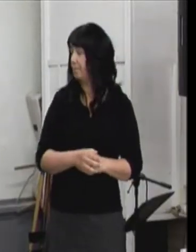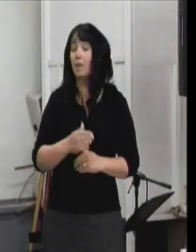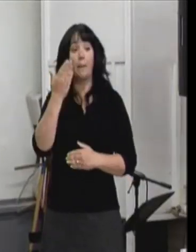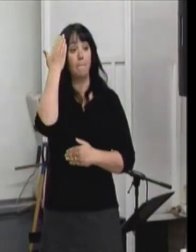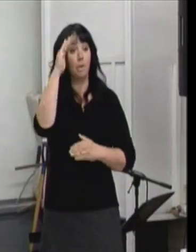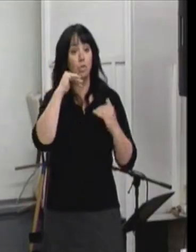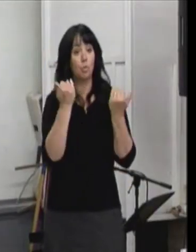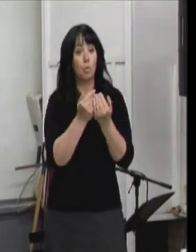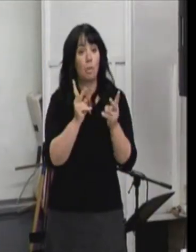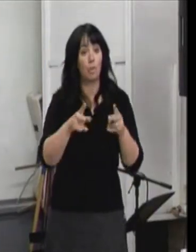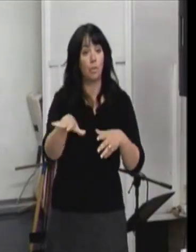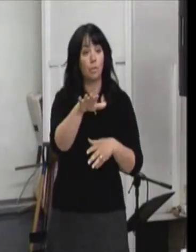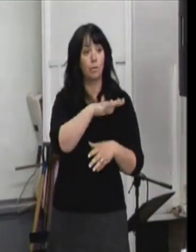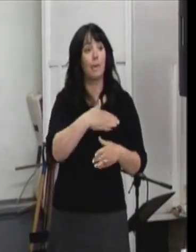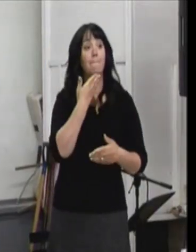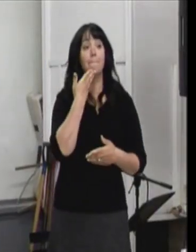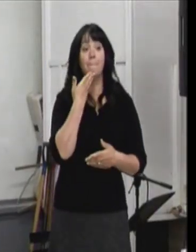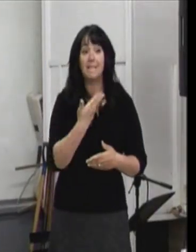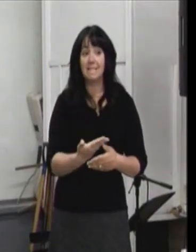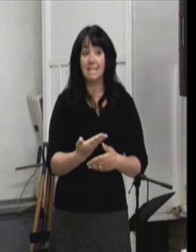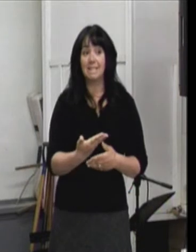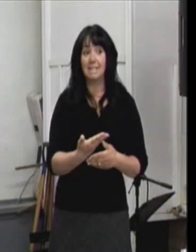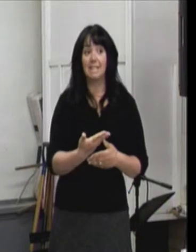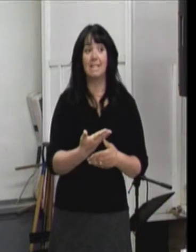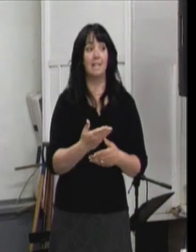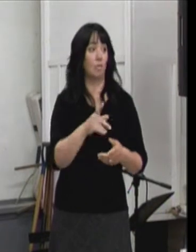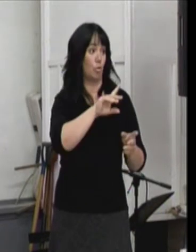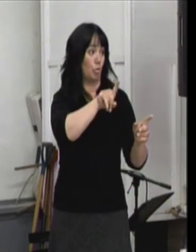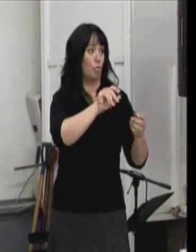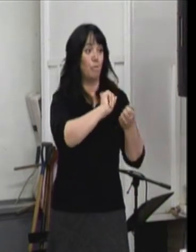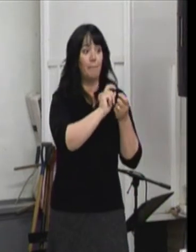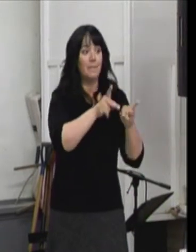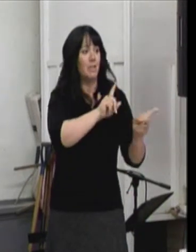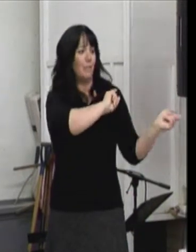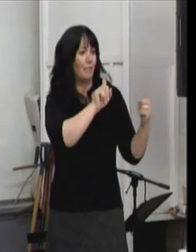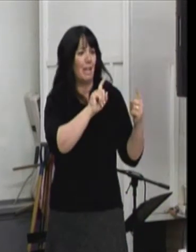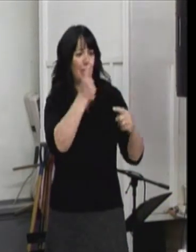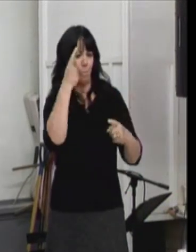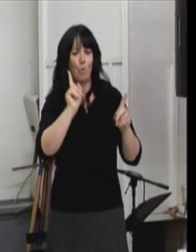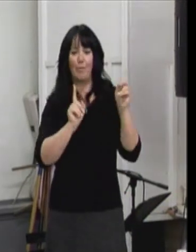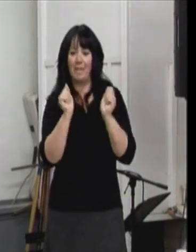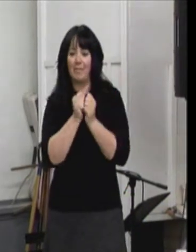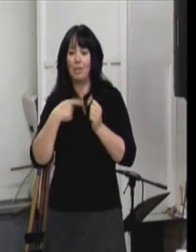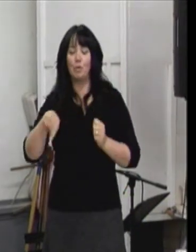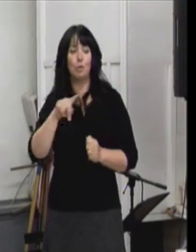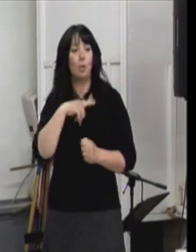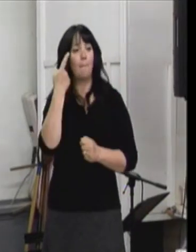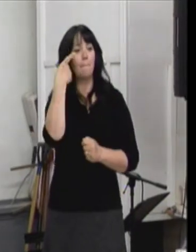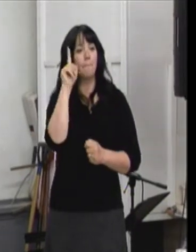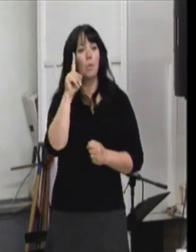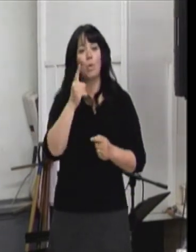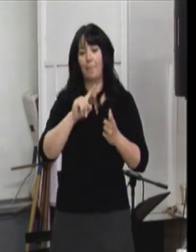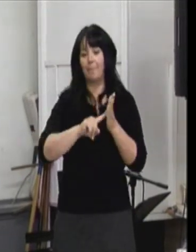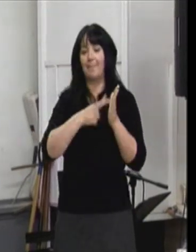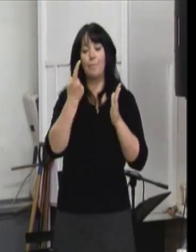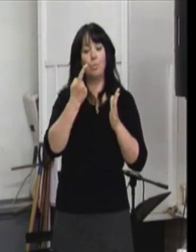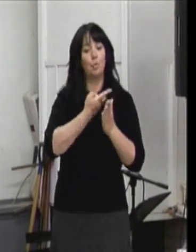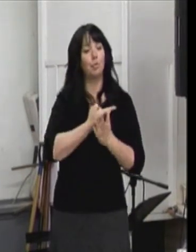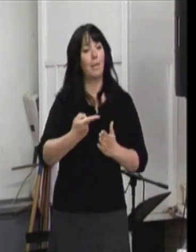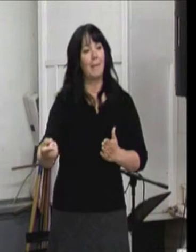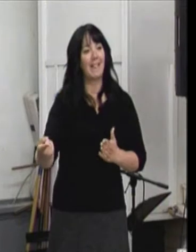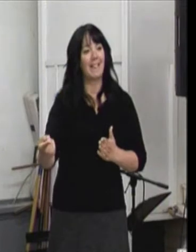Bonjour tout le monde. Merci d'être déplacé pour venir fêter avec nous autres le début de la semaine de